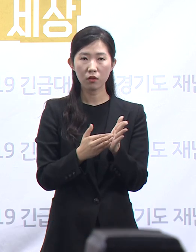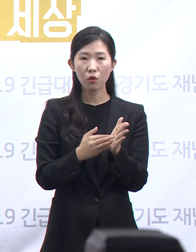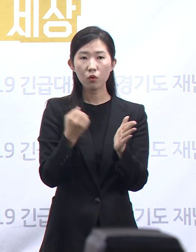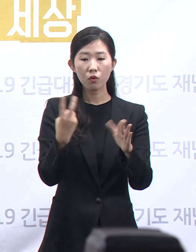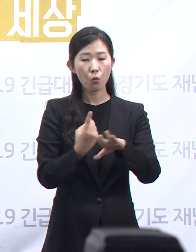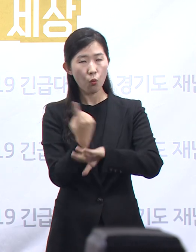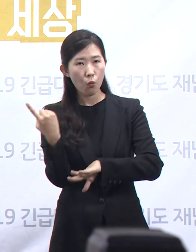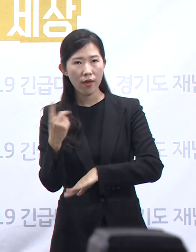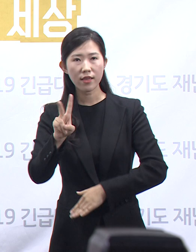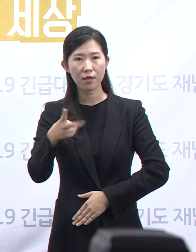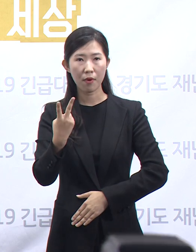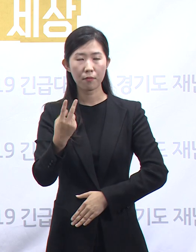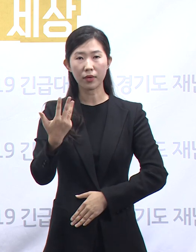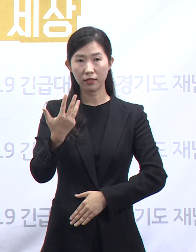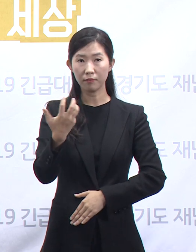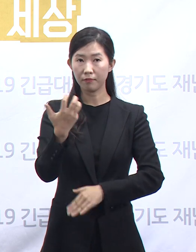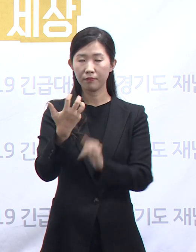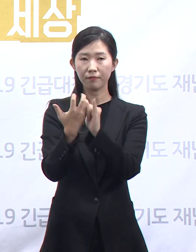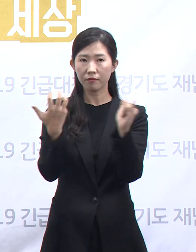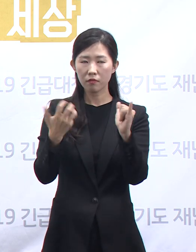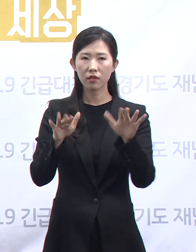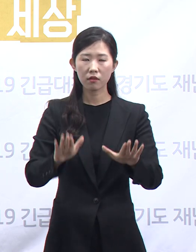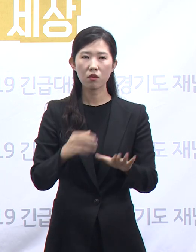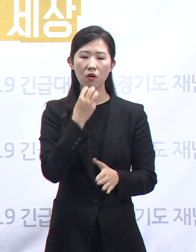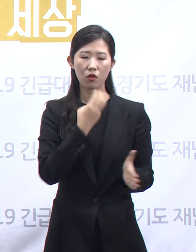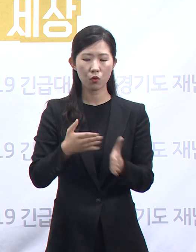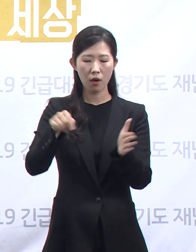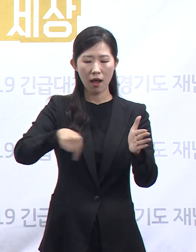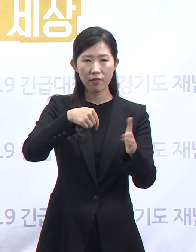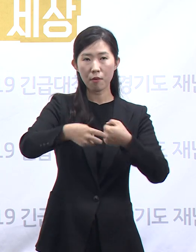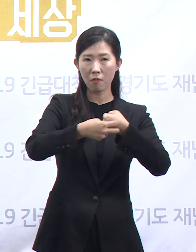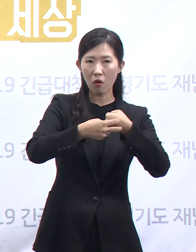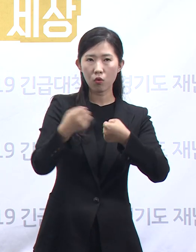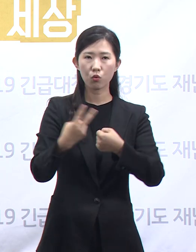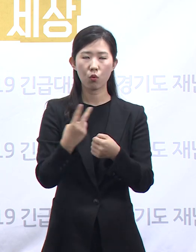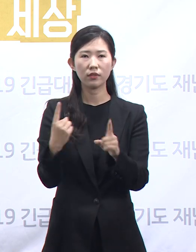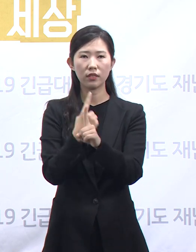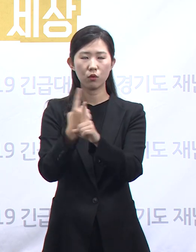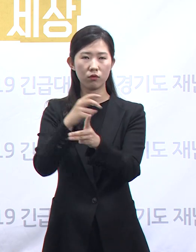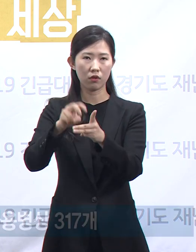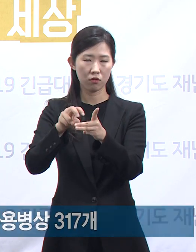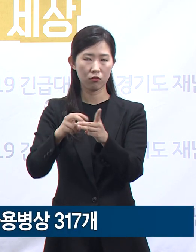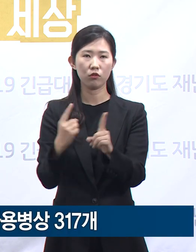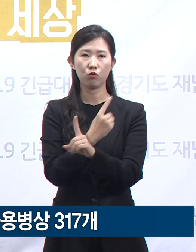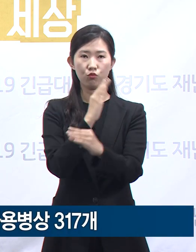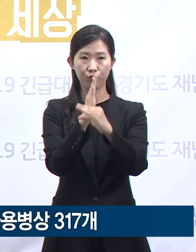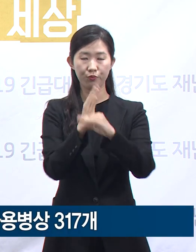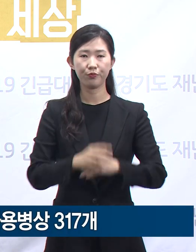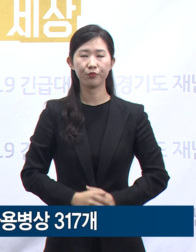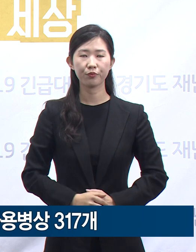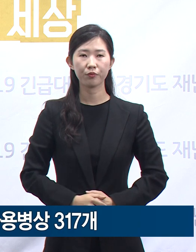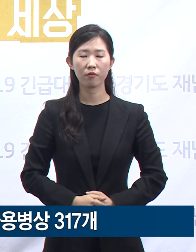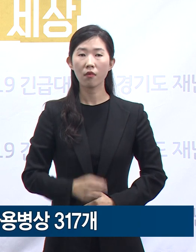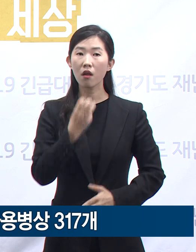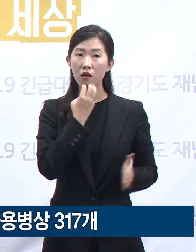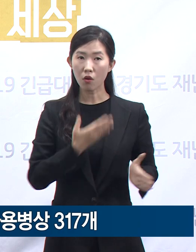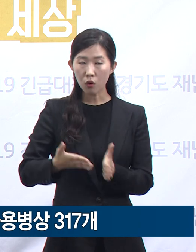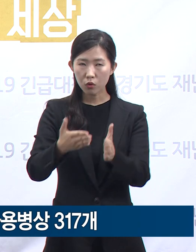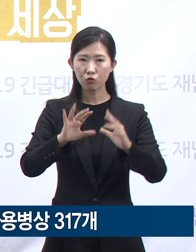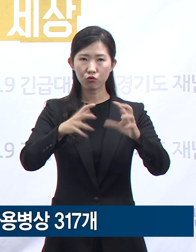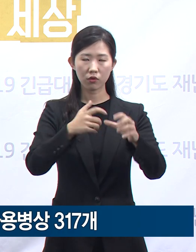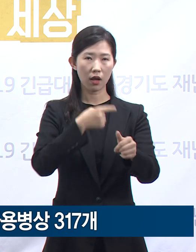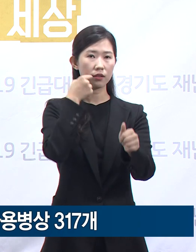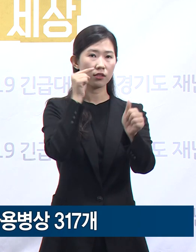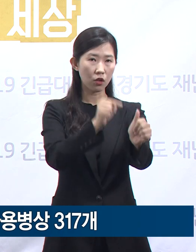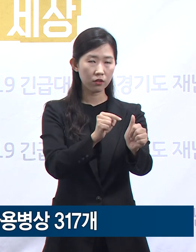다음은 경기도 병상 운용 현황입니다. 3월 25일 0시 기준 경기도는 국가지정 입원치료 병상